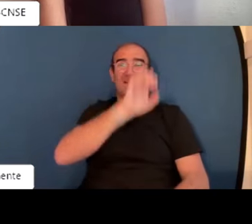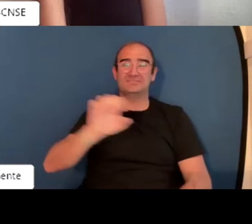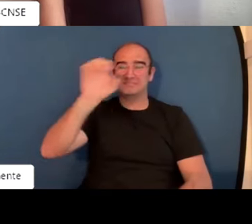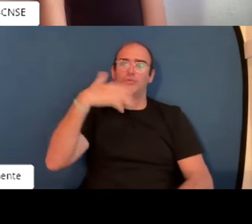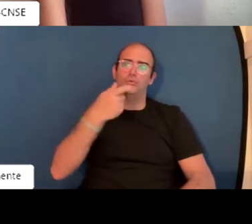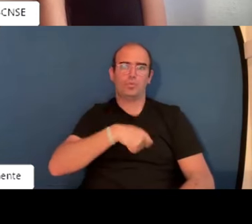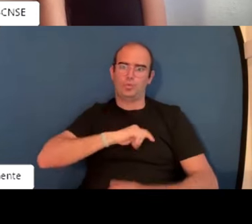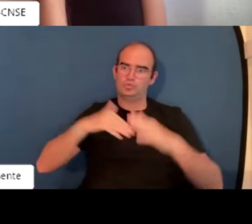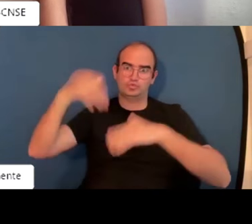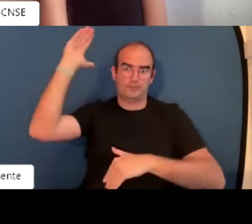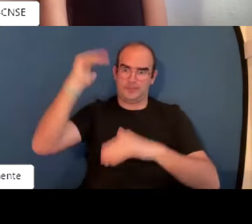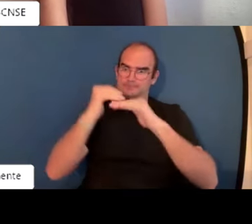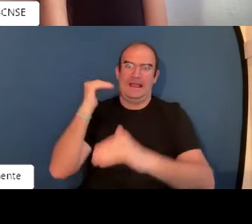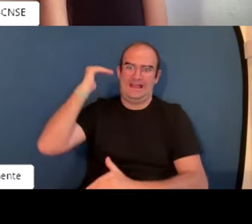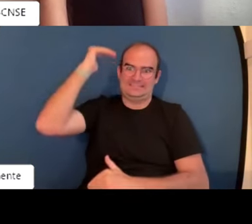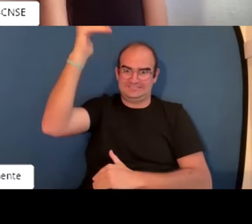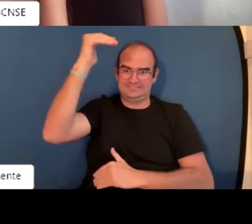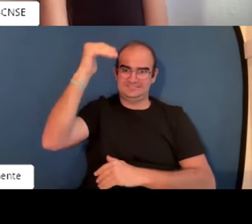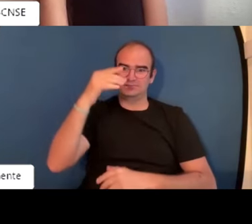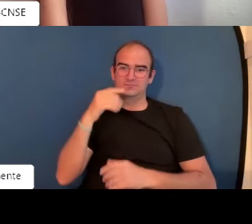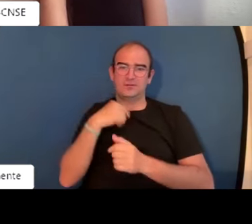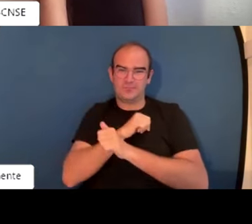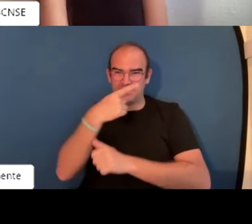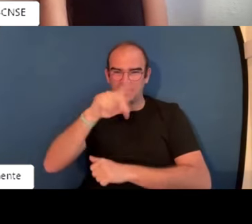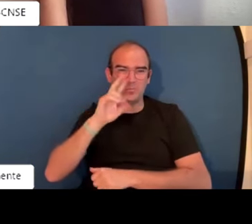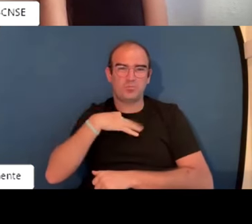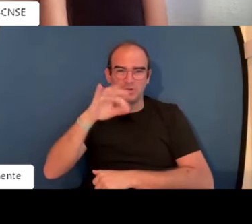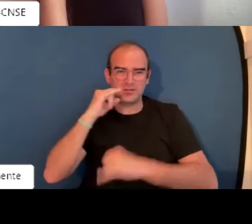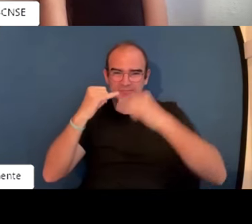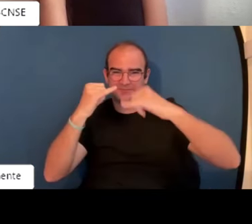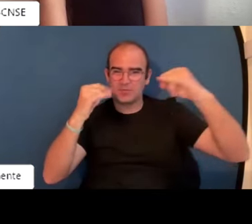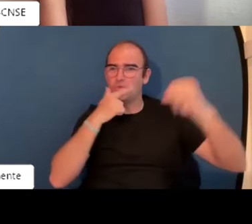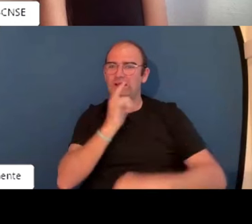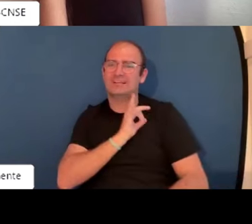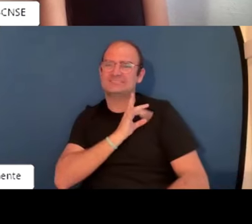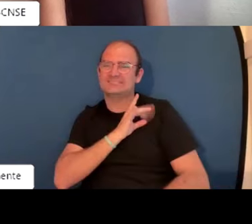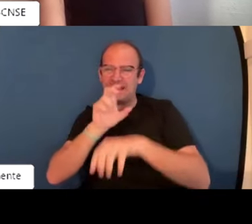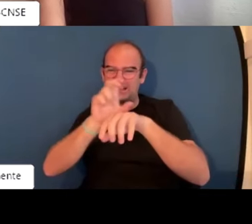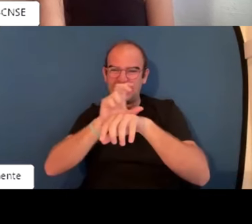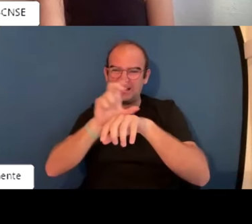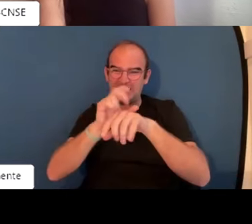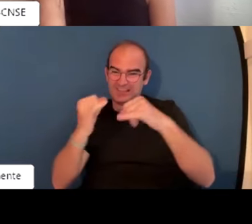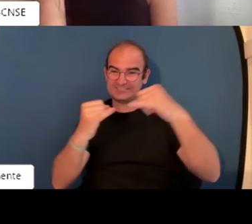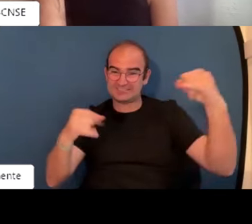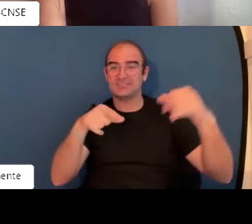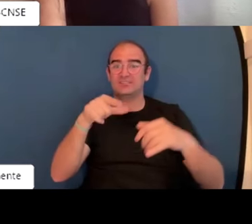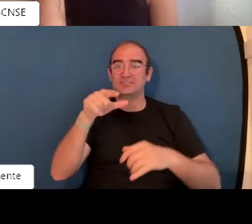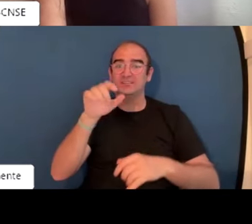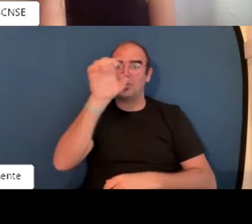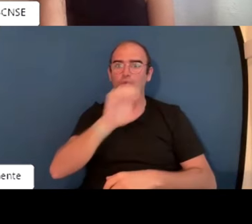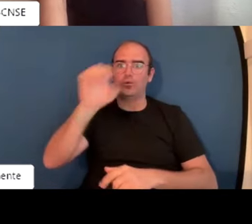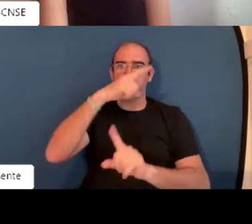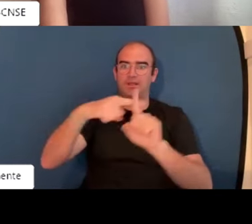disminuyendo. Pero si veis en los países comparados con países europeos, España está a la cabeza. Por